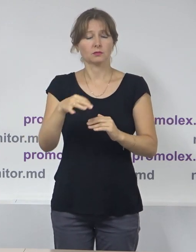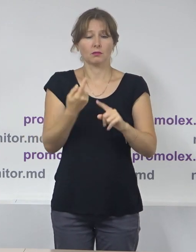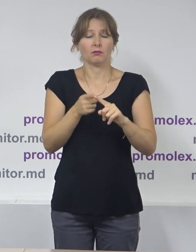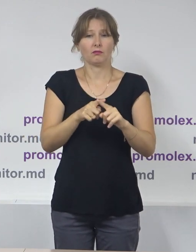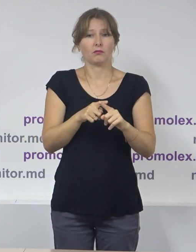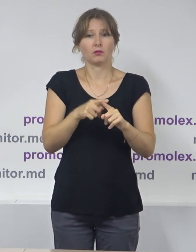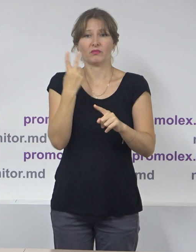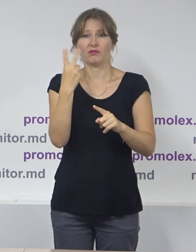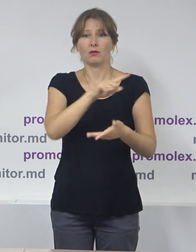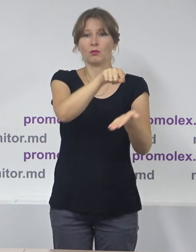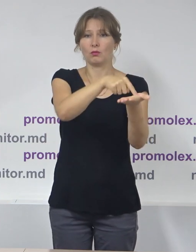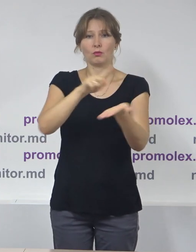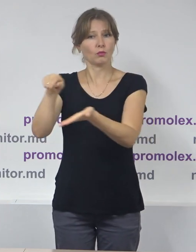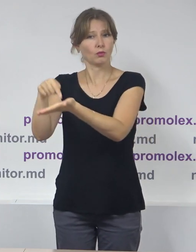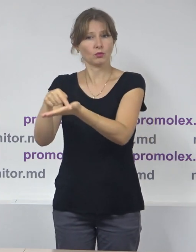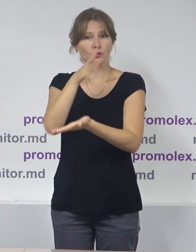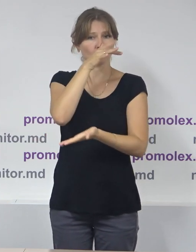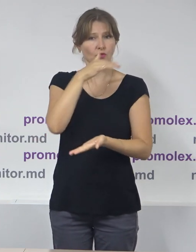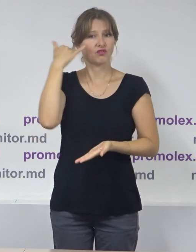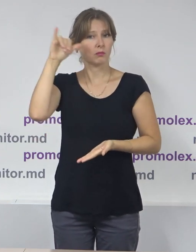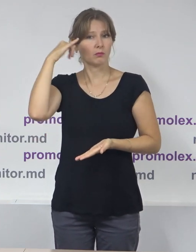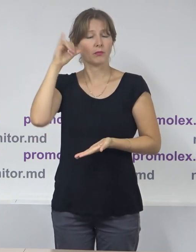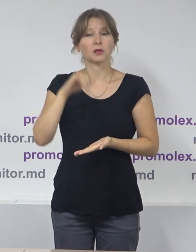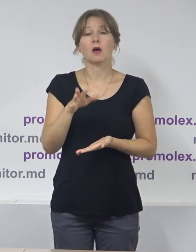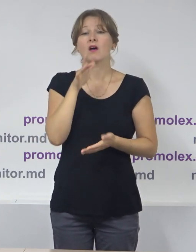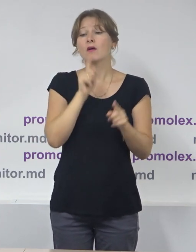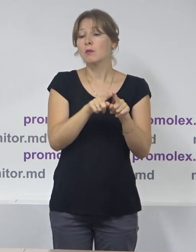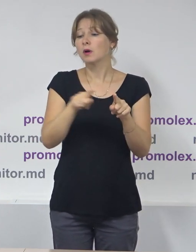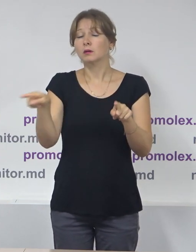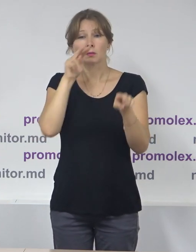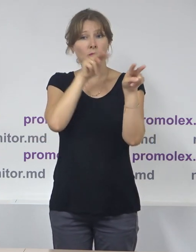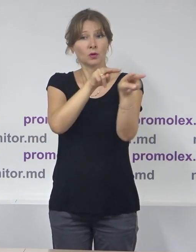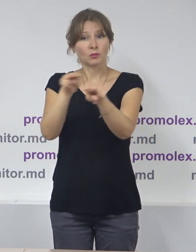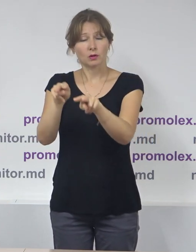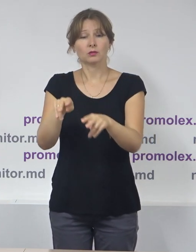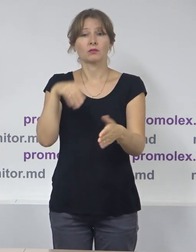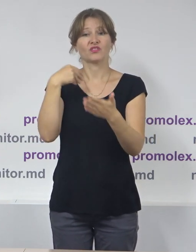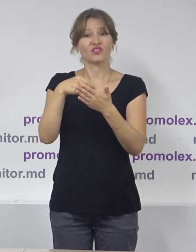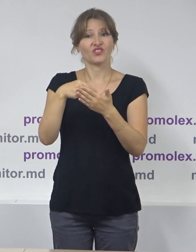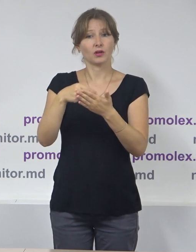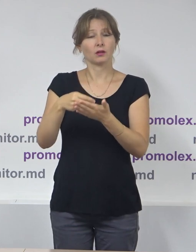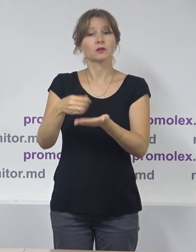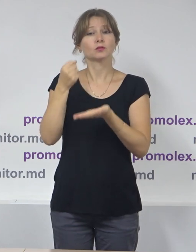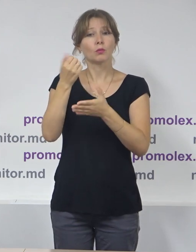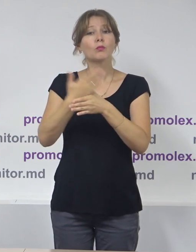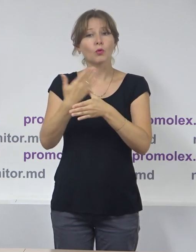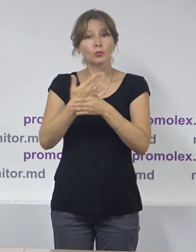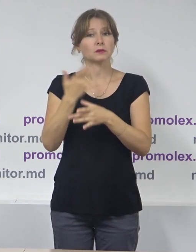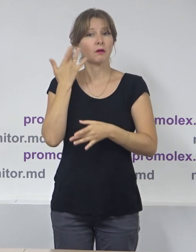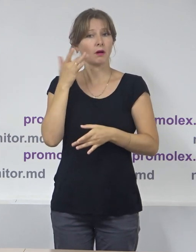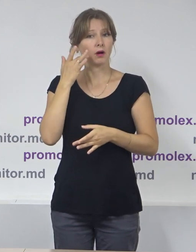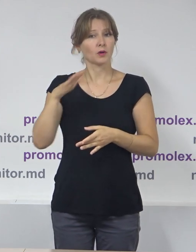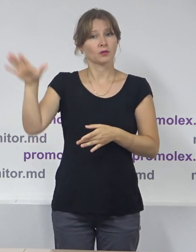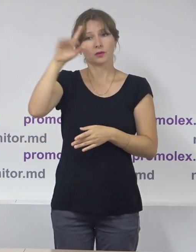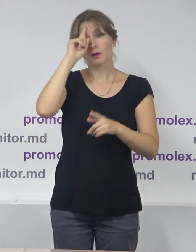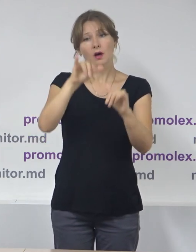două localități. Misiunea de observare este realizată cu sprijinul financiar al Agenției Statilor Unitei pentru